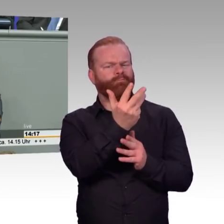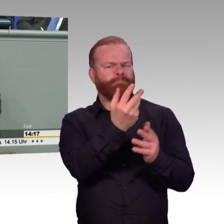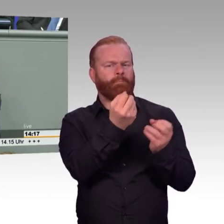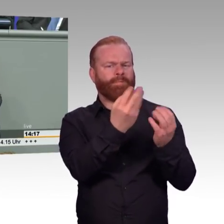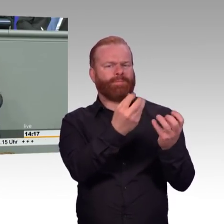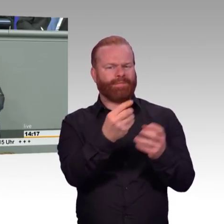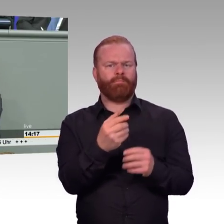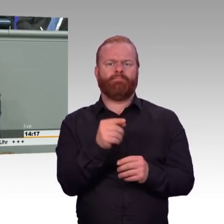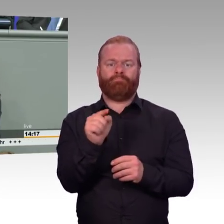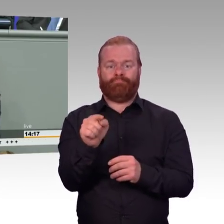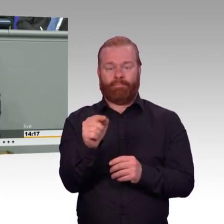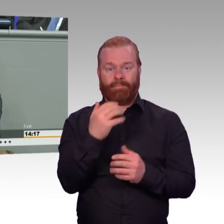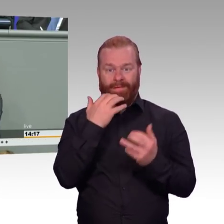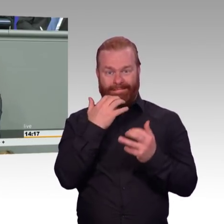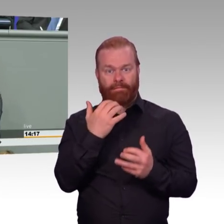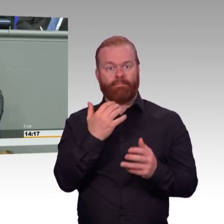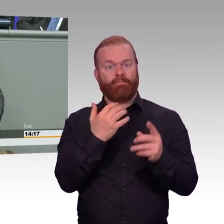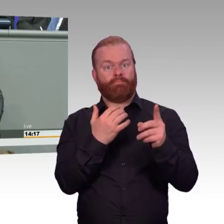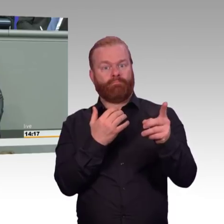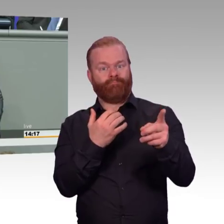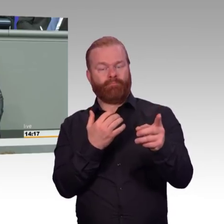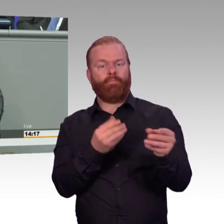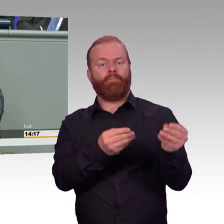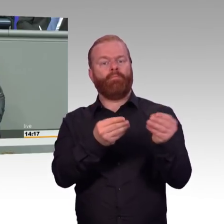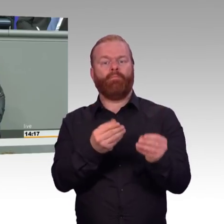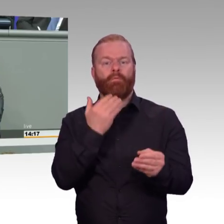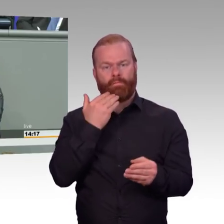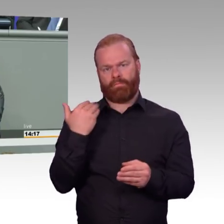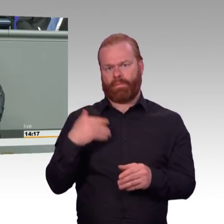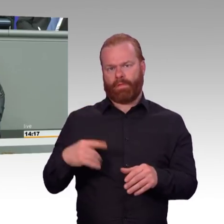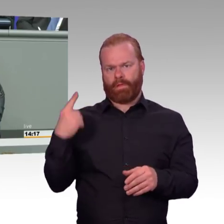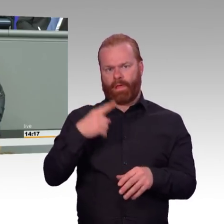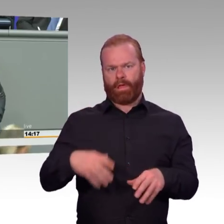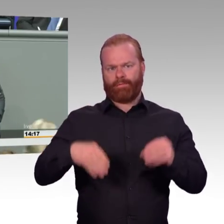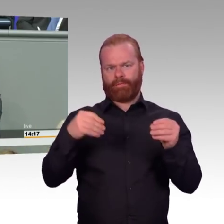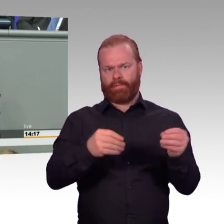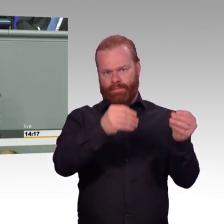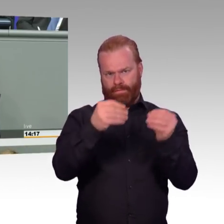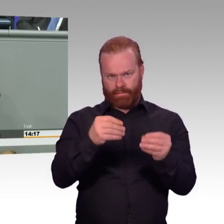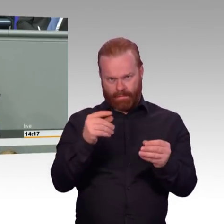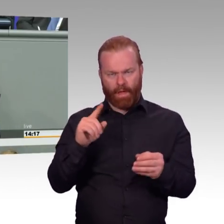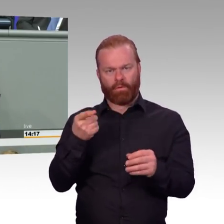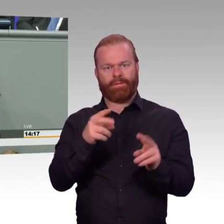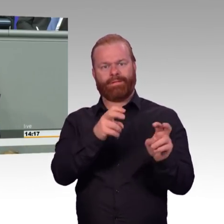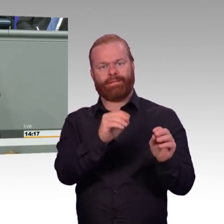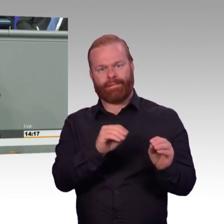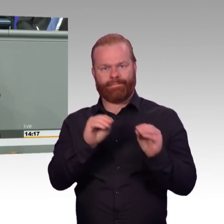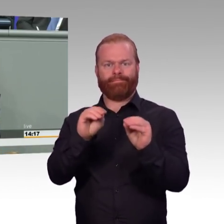Danach wurde ein Klimakabinett eingesetzt und in der Tat arbeitet das Klimakabinett auch. Ich möchte das nicht zu sehr verteidigen, wenn ich